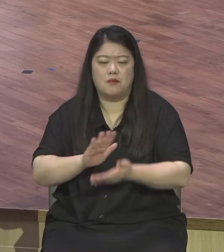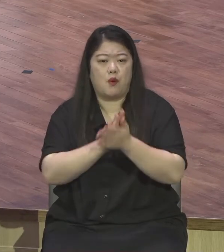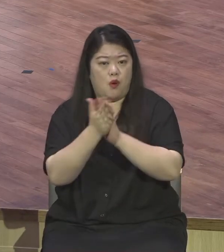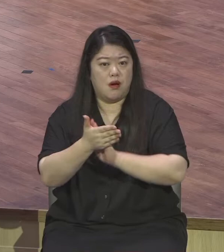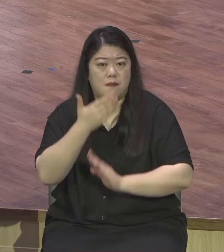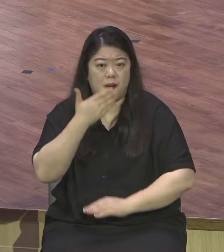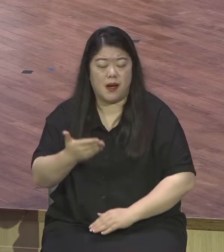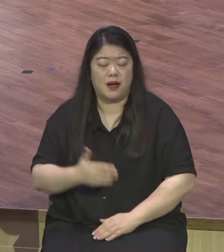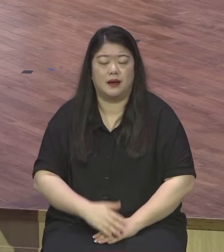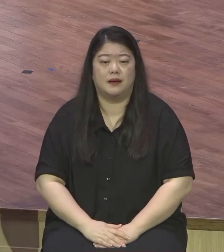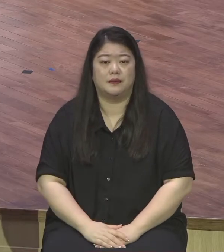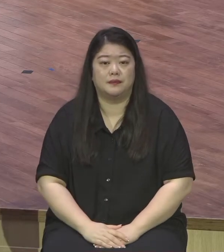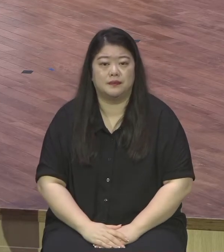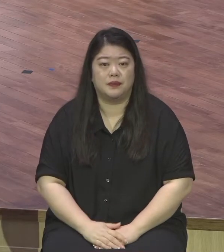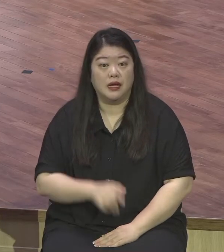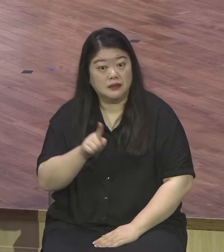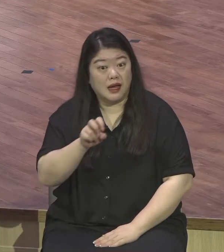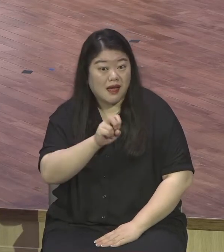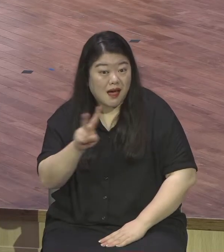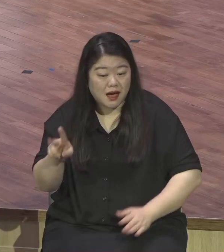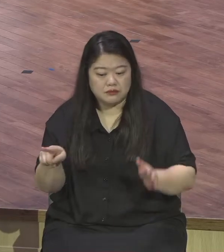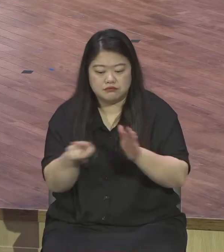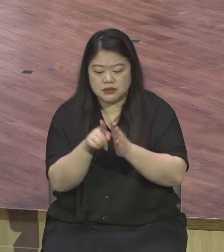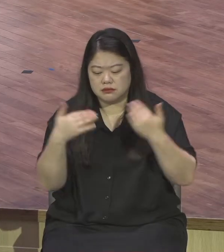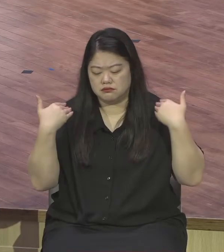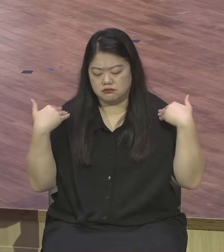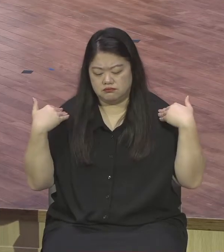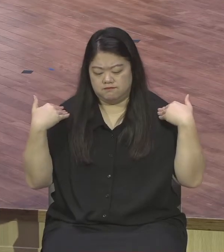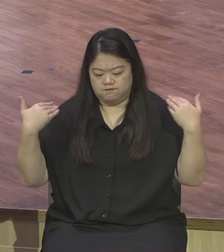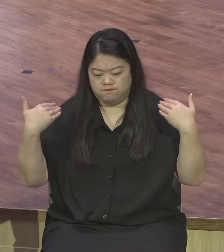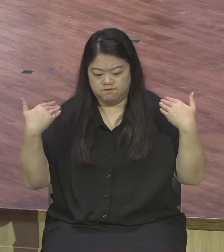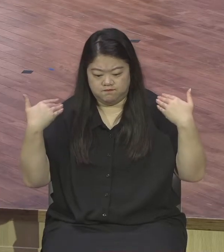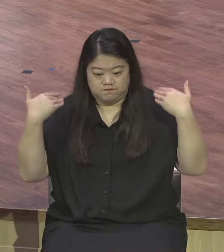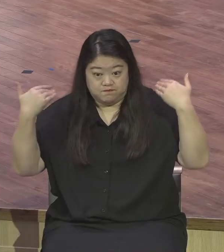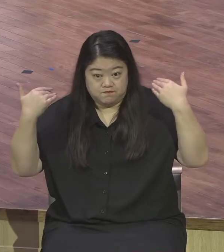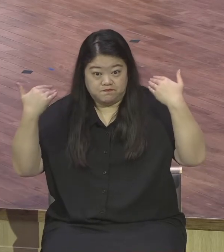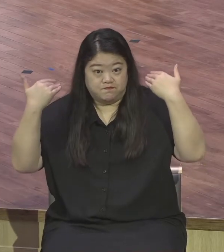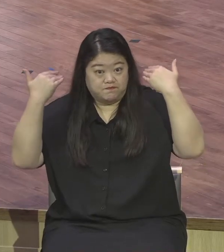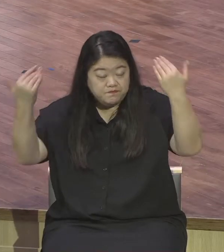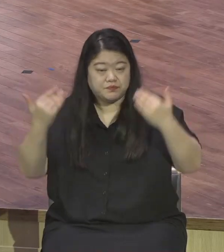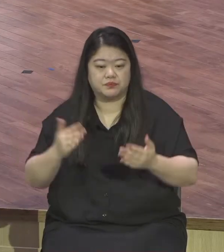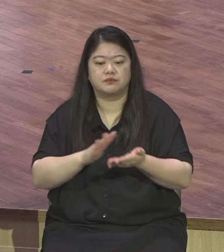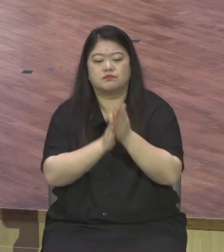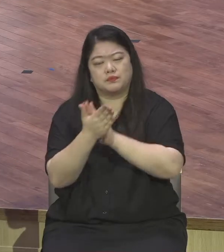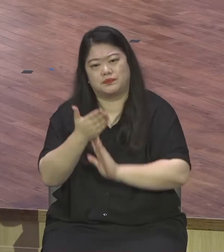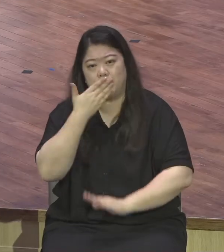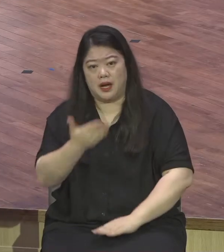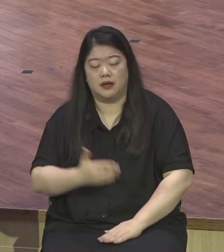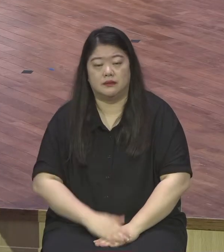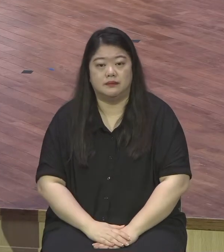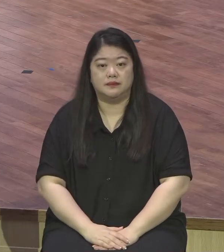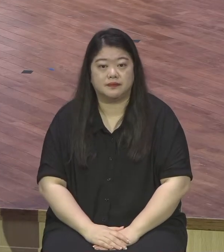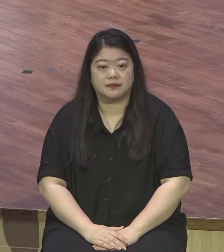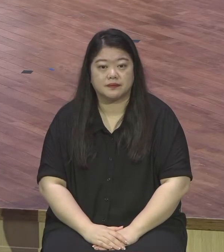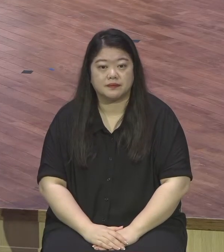그래야 성장이 와요. 믿음이 팍팍 감동 이후에 성장 변화가 있거든. 영계 모든 성도로 말씀을 통해서